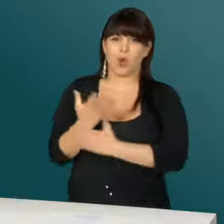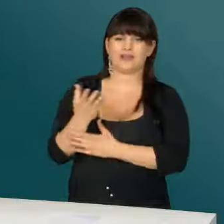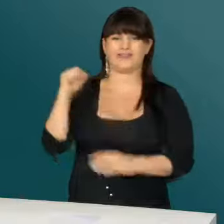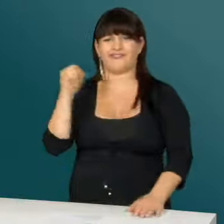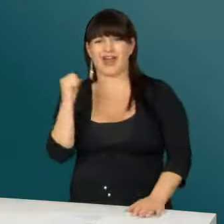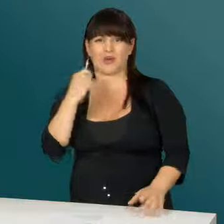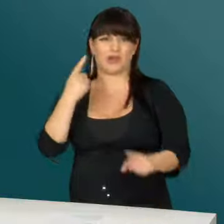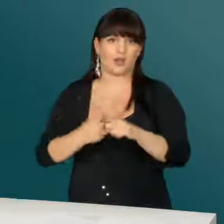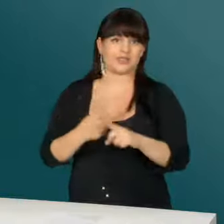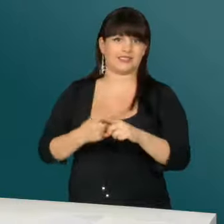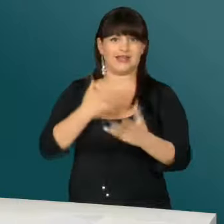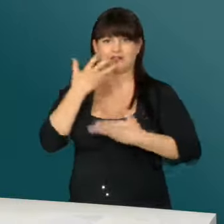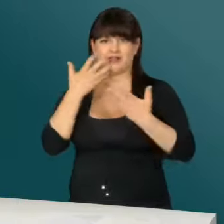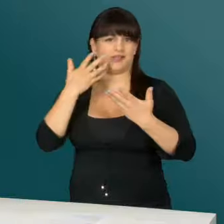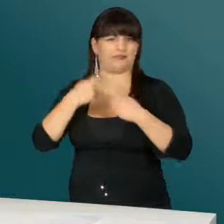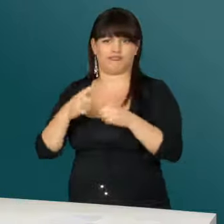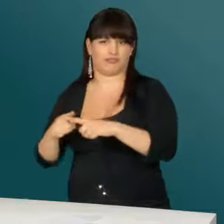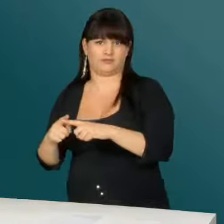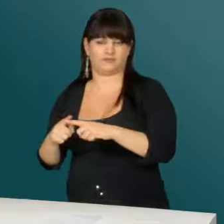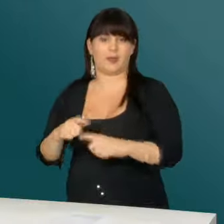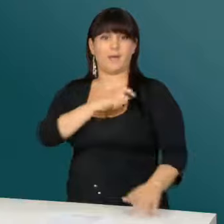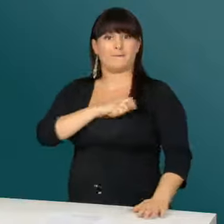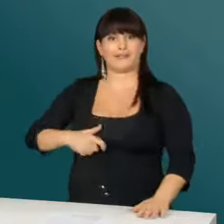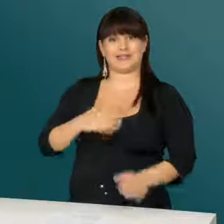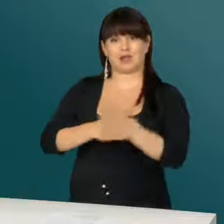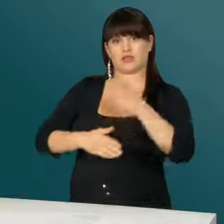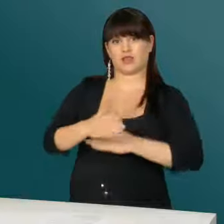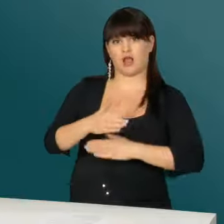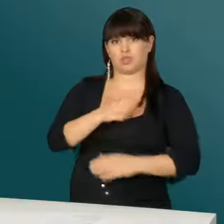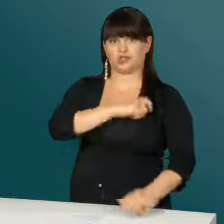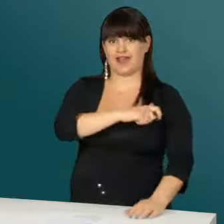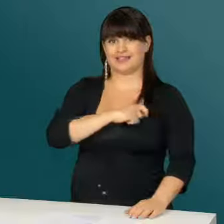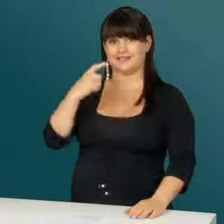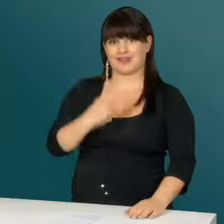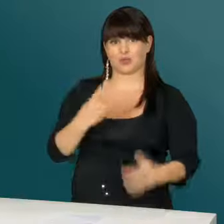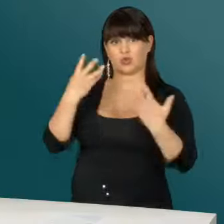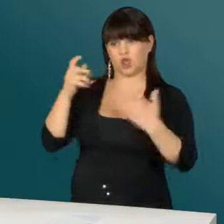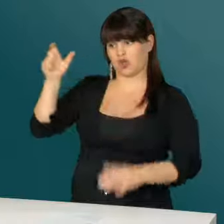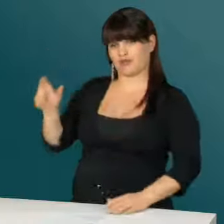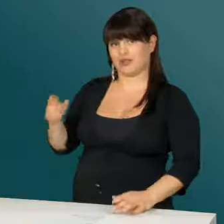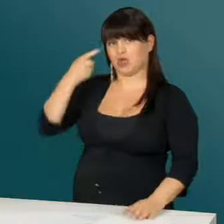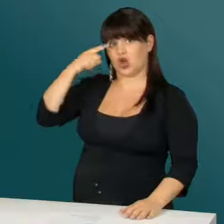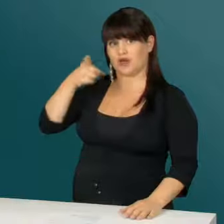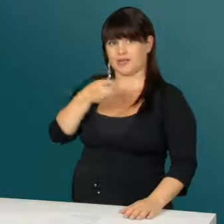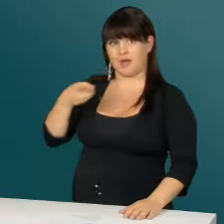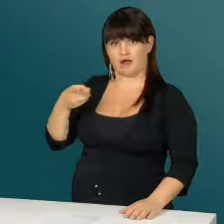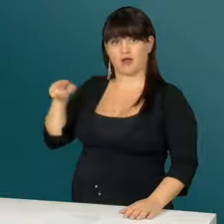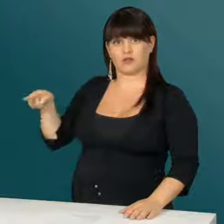verrückten Geschichten. Die Miss Handicap Schweiz 2009, Gorin Barra, moderiert die